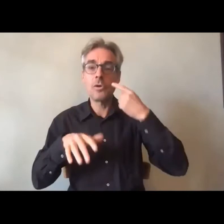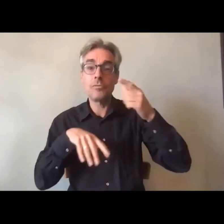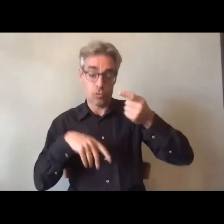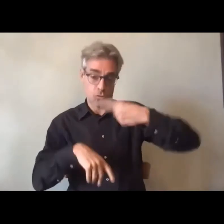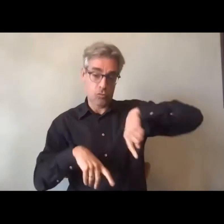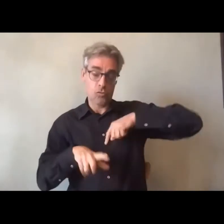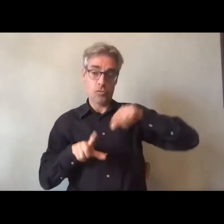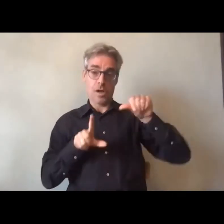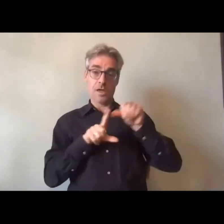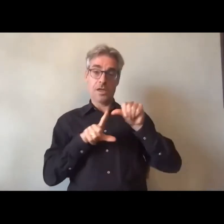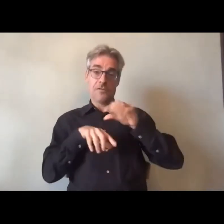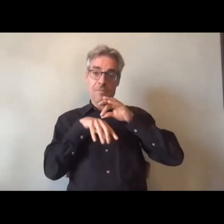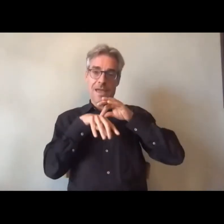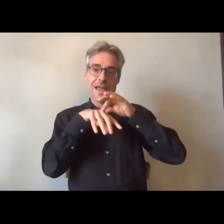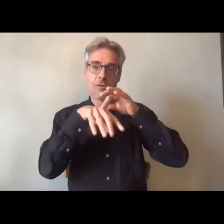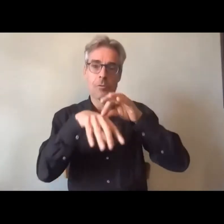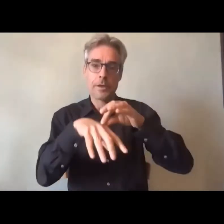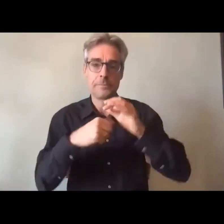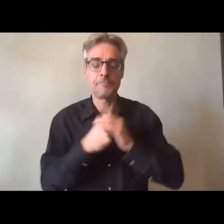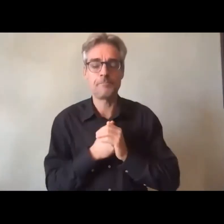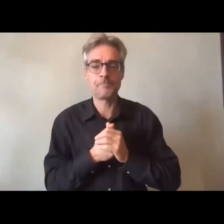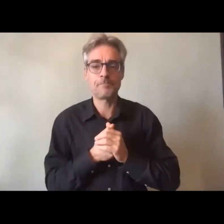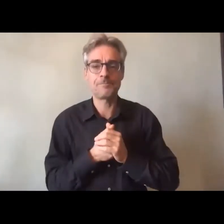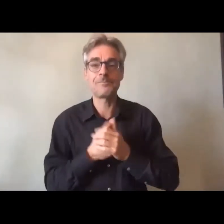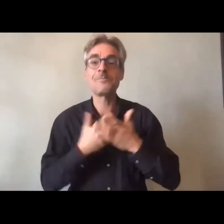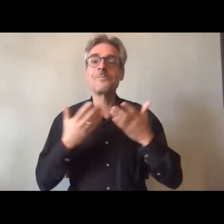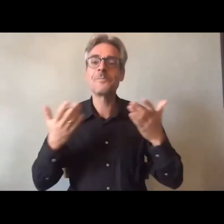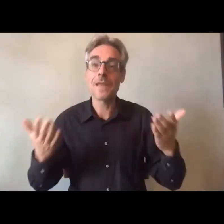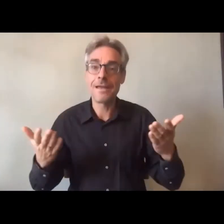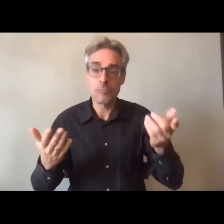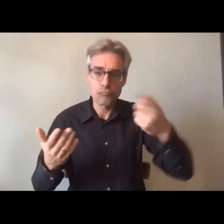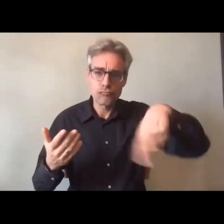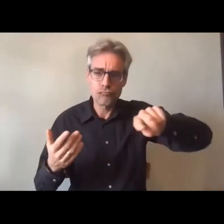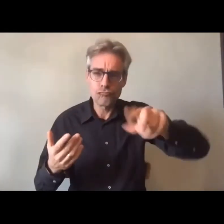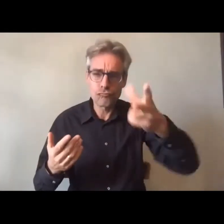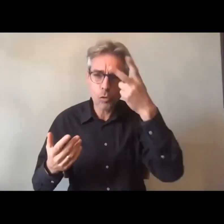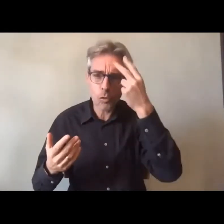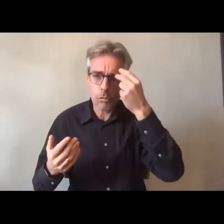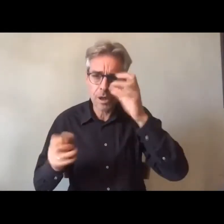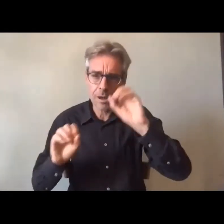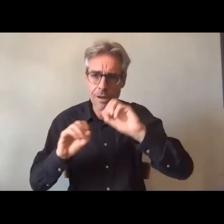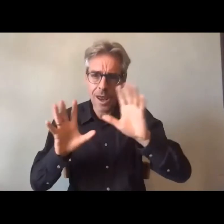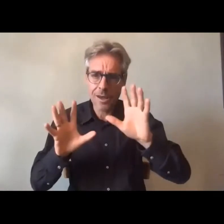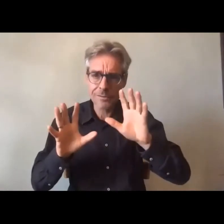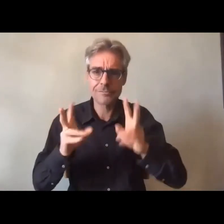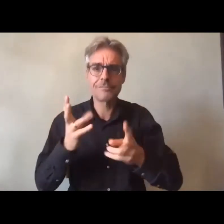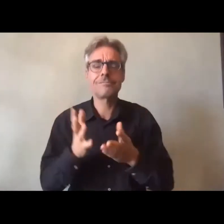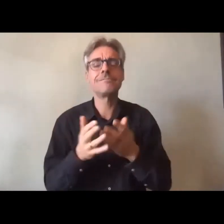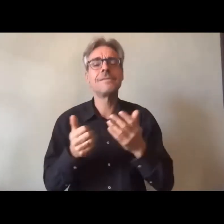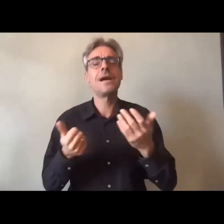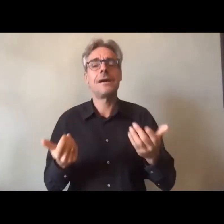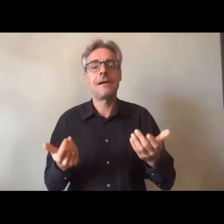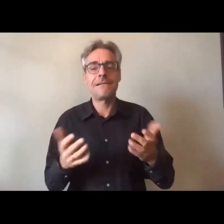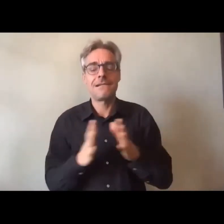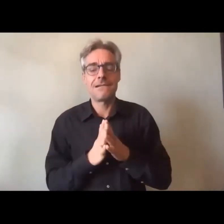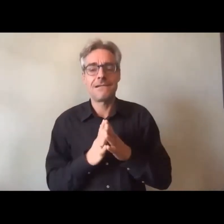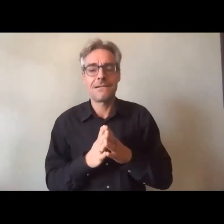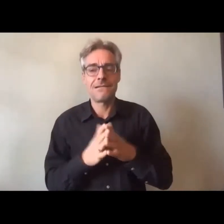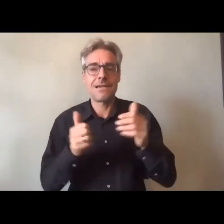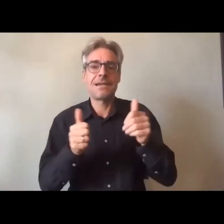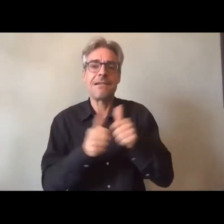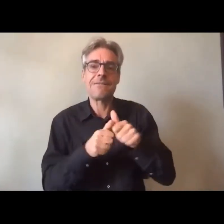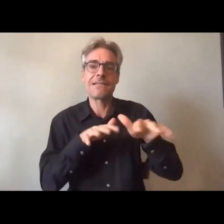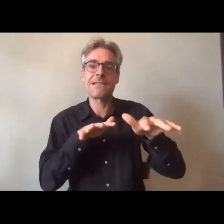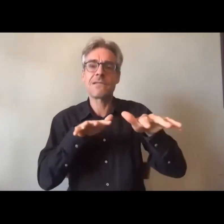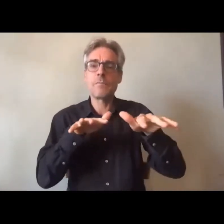de les accompagner et donc là vous aurez vous aurez compris qu'avec les méthodes